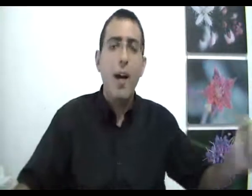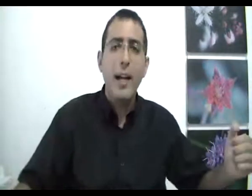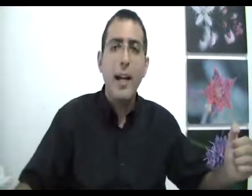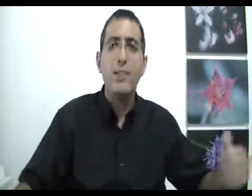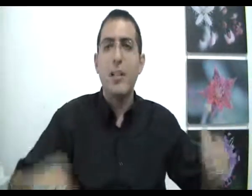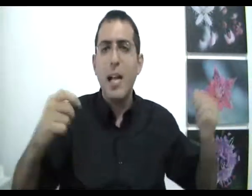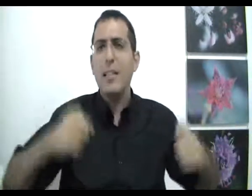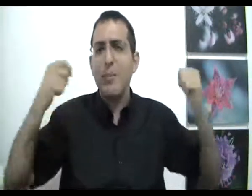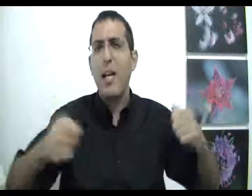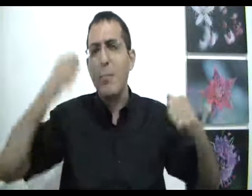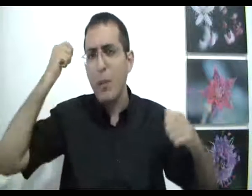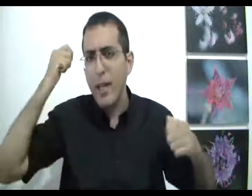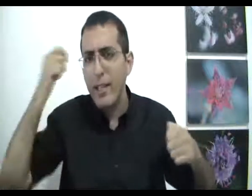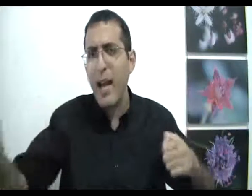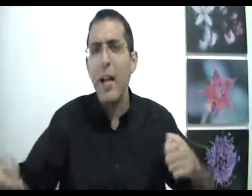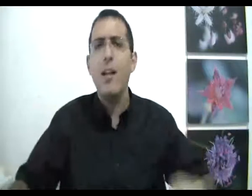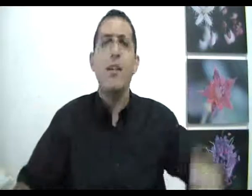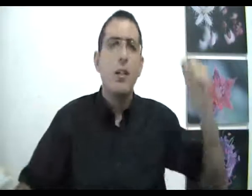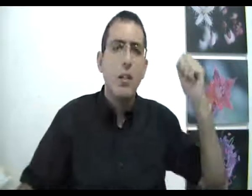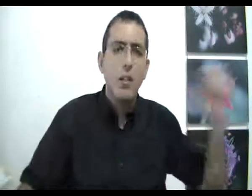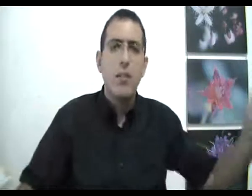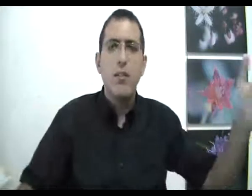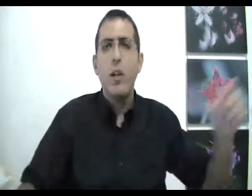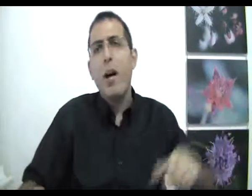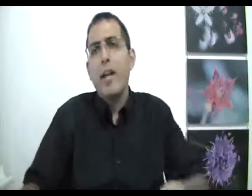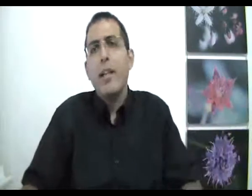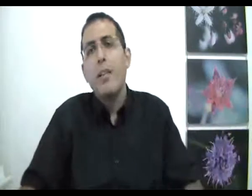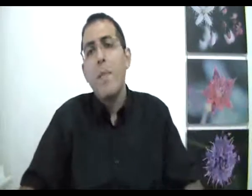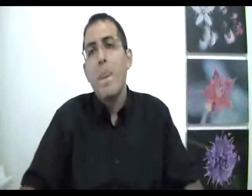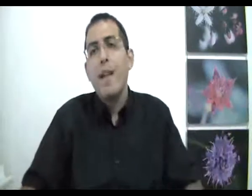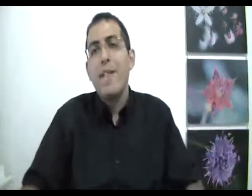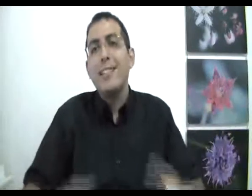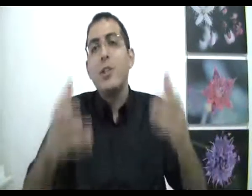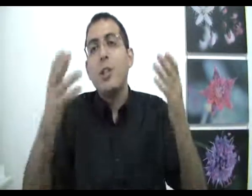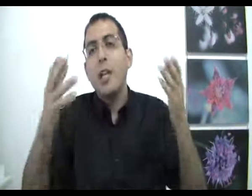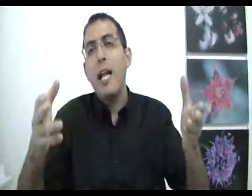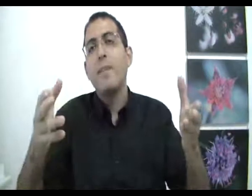אחרת, ואתה עצמך בוחר ככה ולא אחרת. ואז נשאל שאלה,